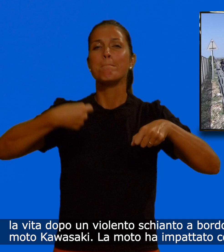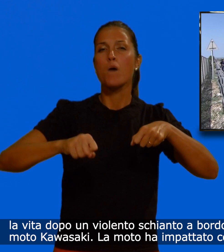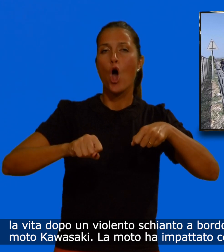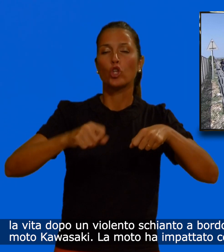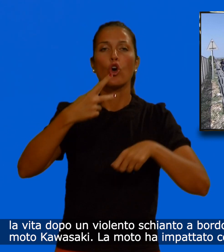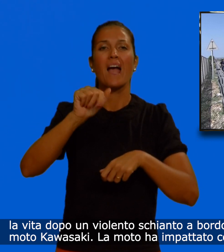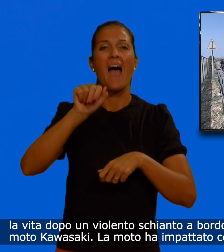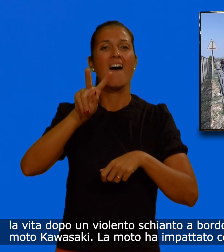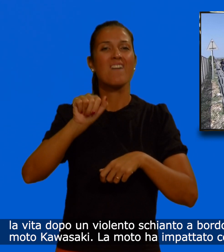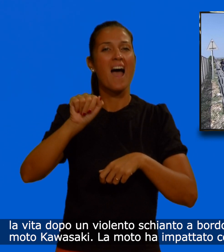potente moto Kawasaki.